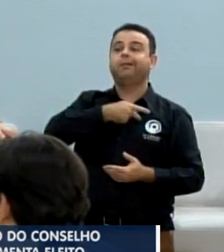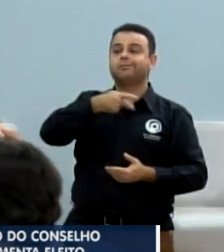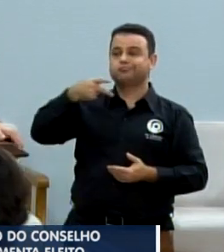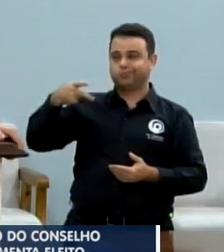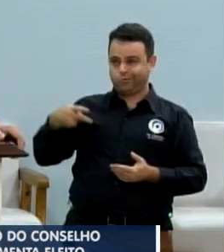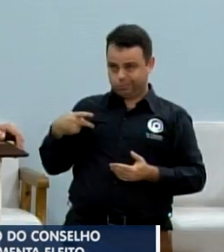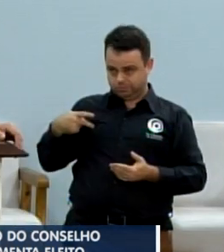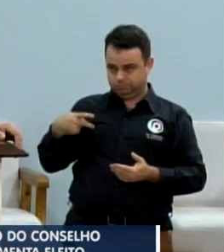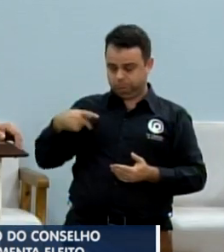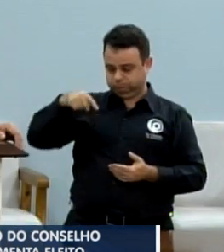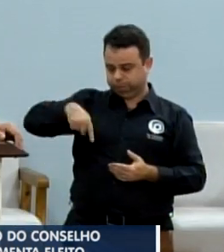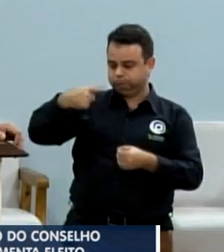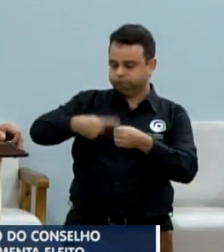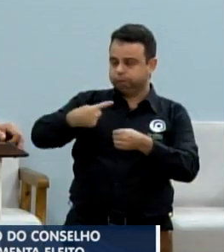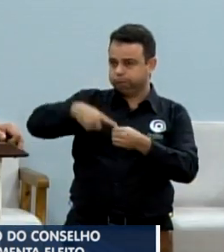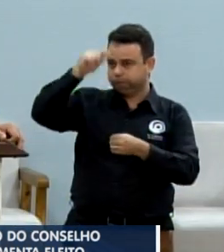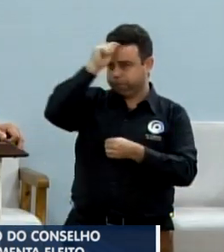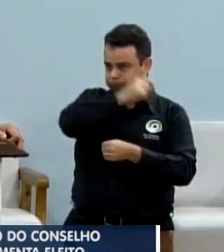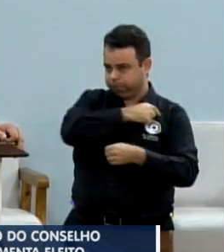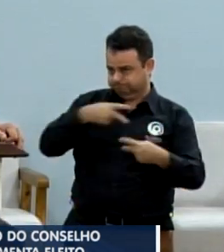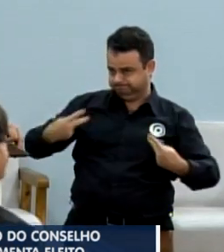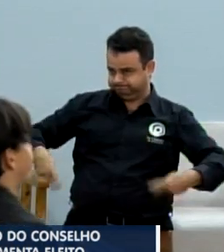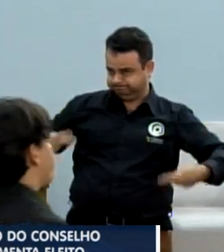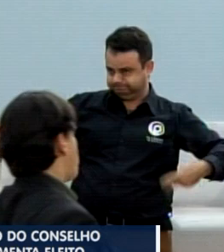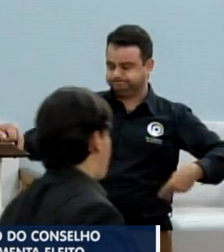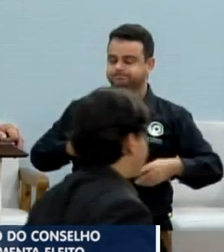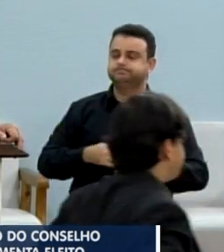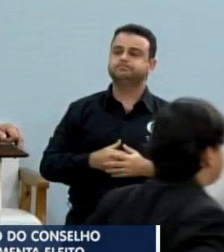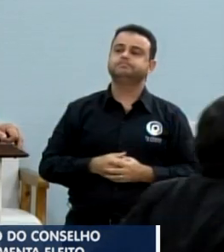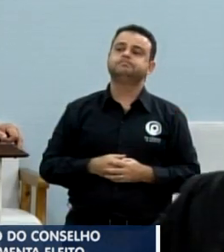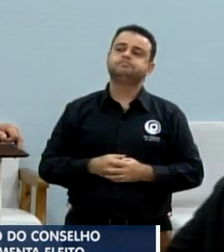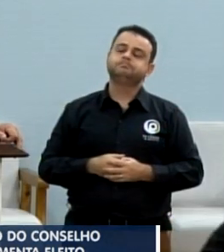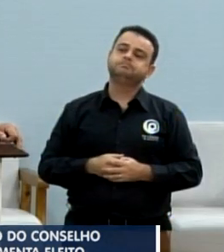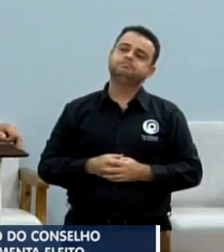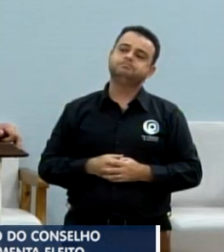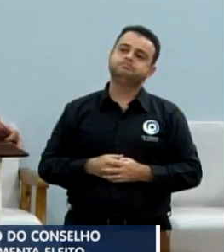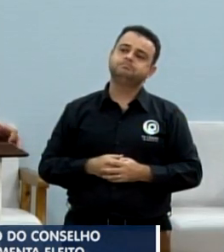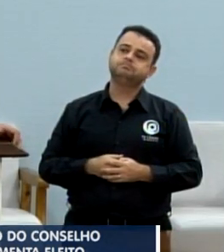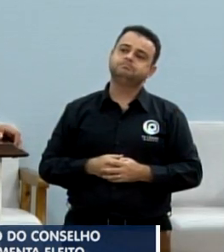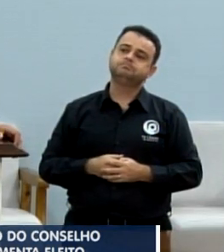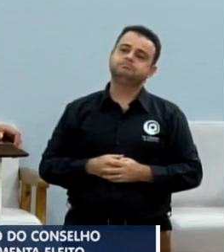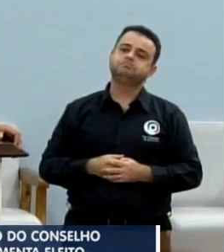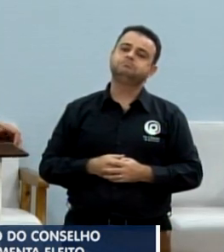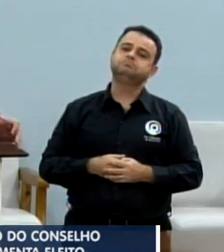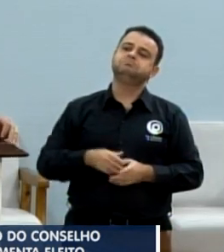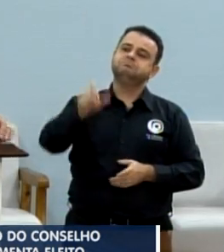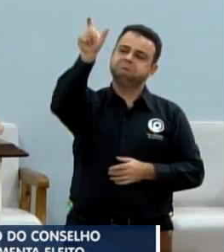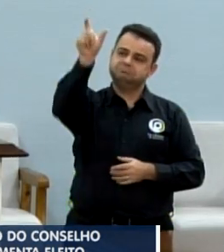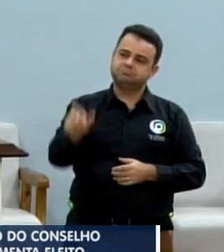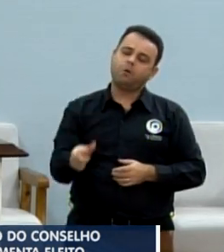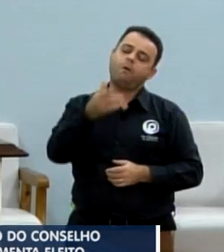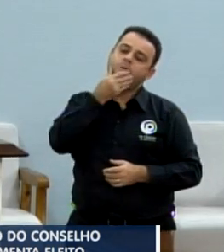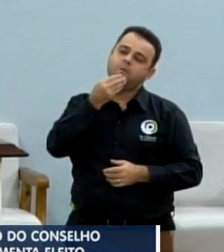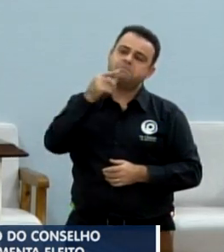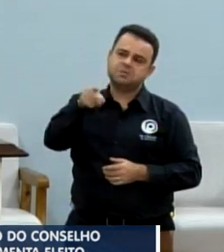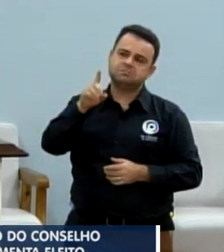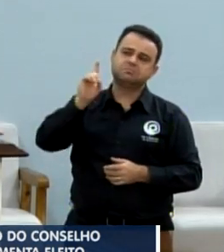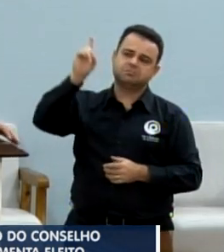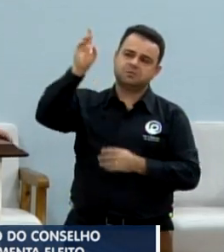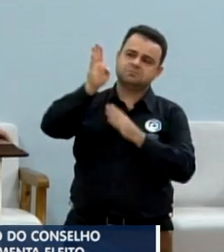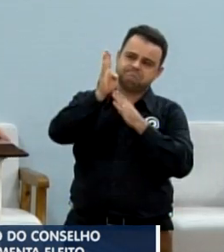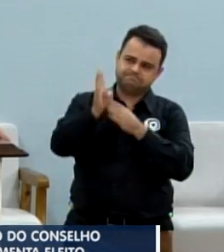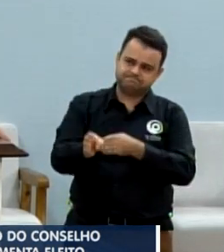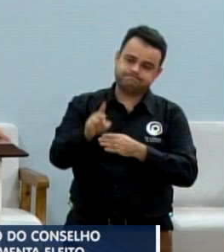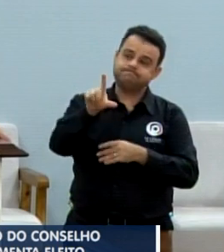e eu quero aqui enaltecer esse homem, esse homem de Deus que foi